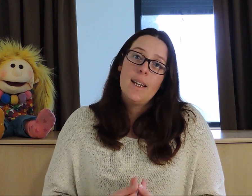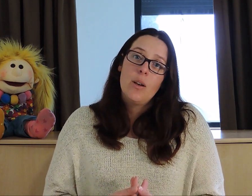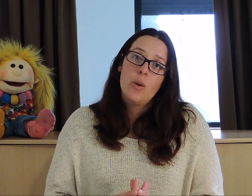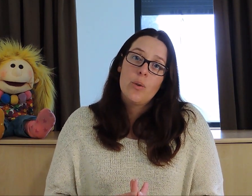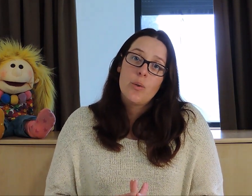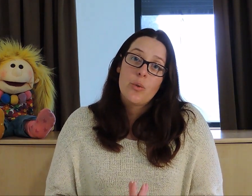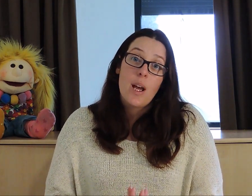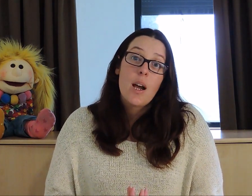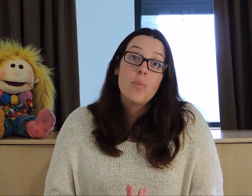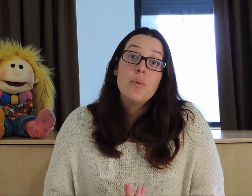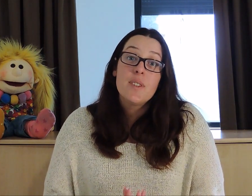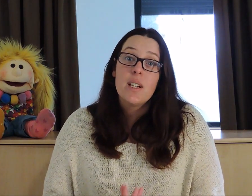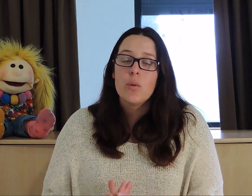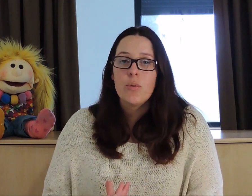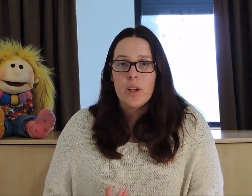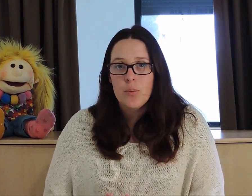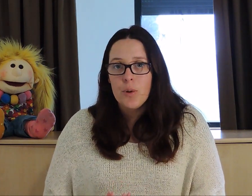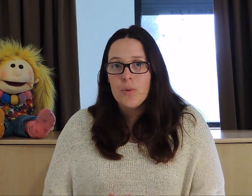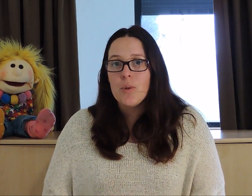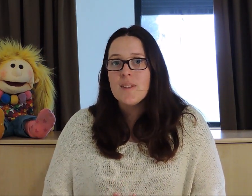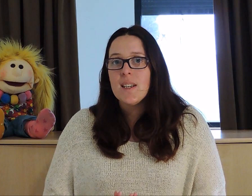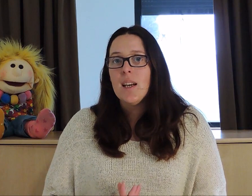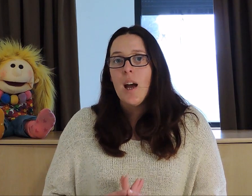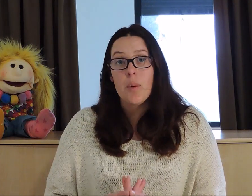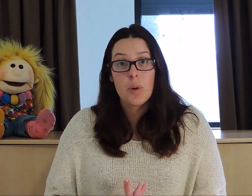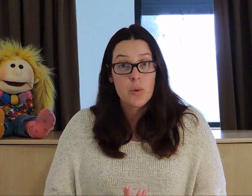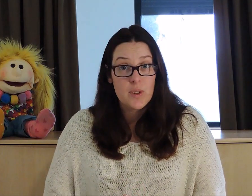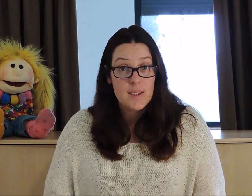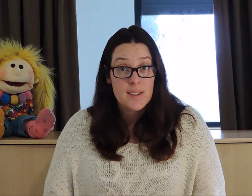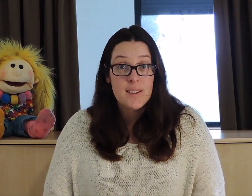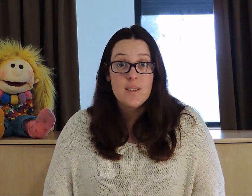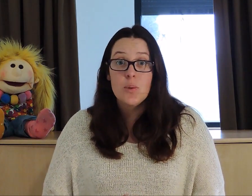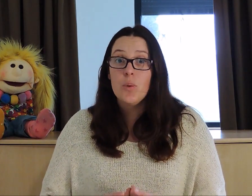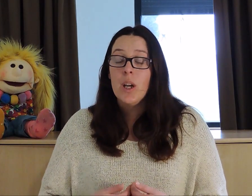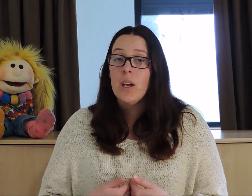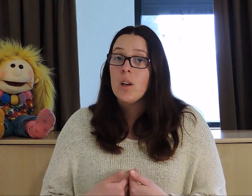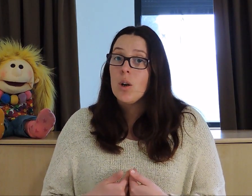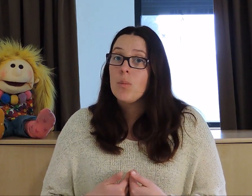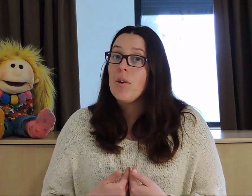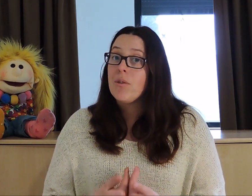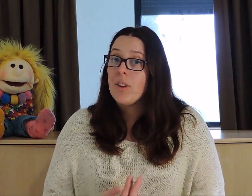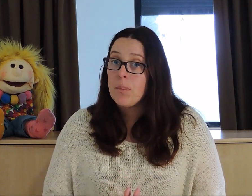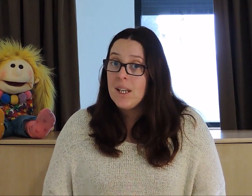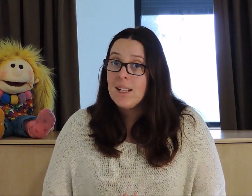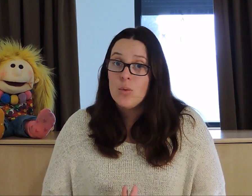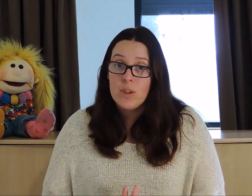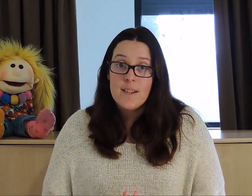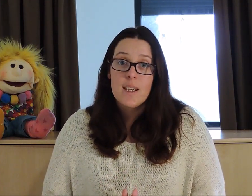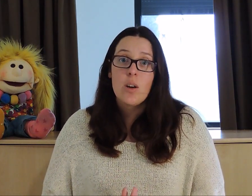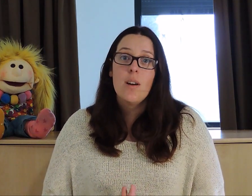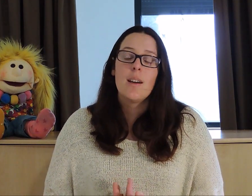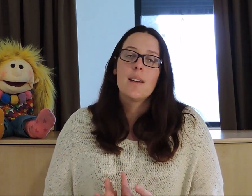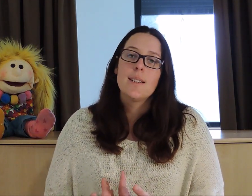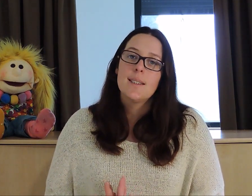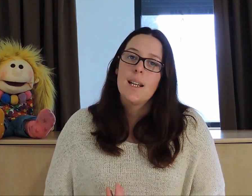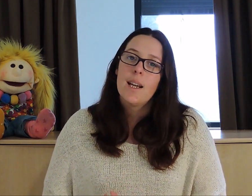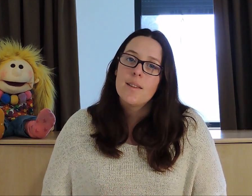Et cela a poussé le gouvernement français à prendre des décisions comme fermer toutes les écoles, interdire les